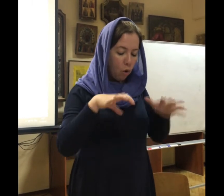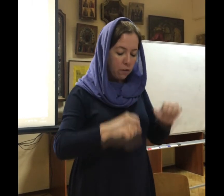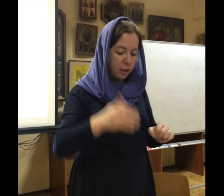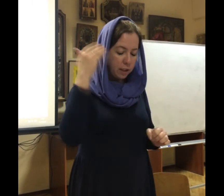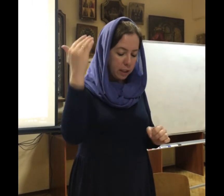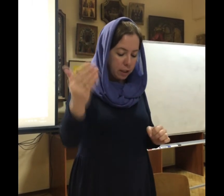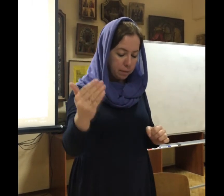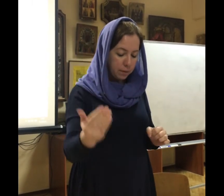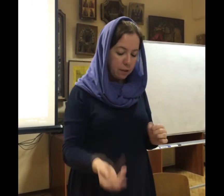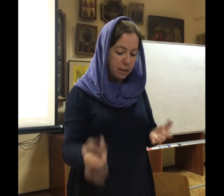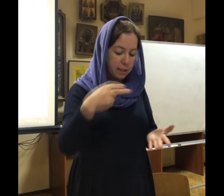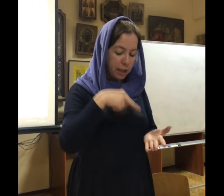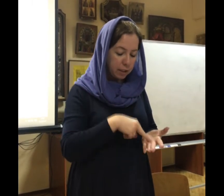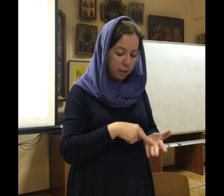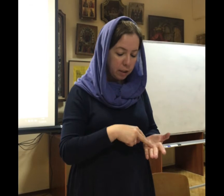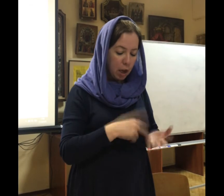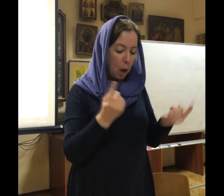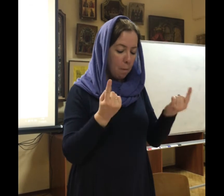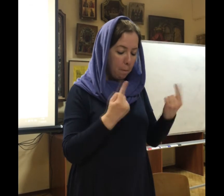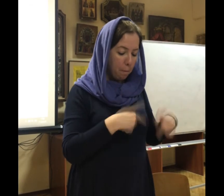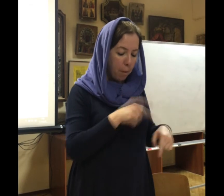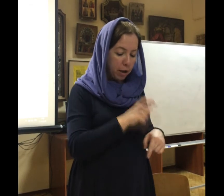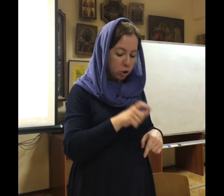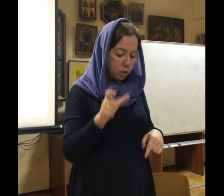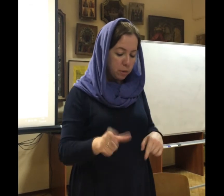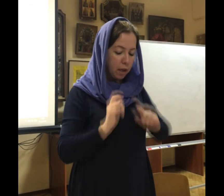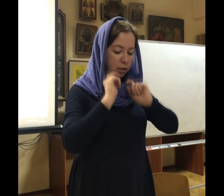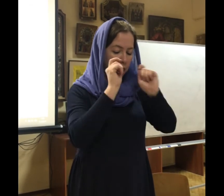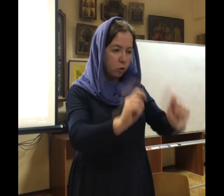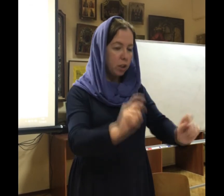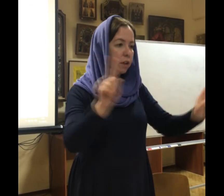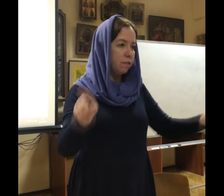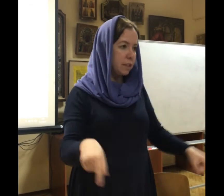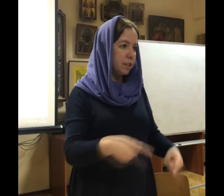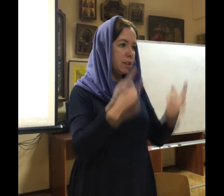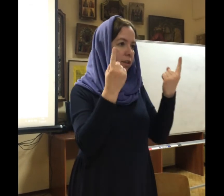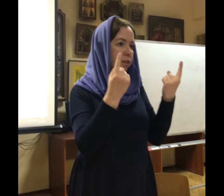владыка восстании, падшем даруем воскресенье.